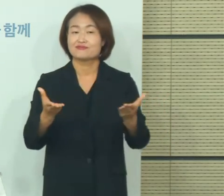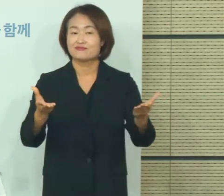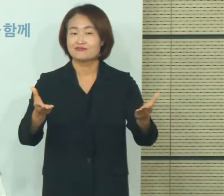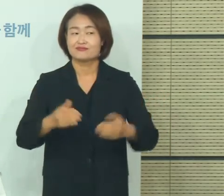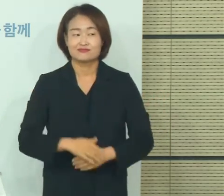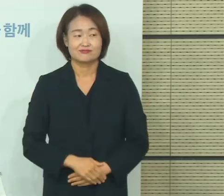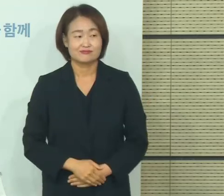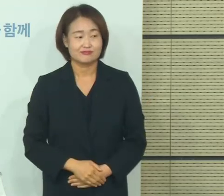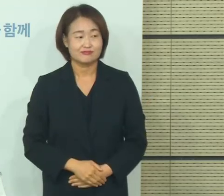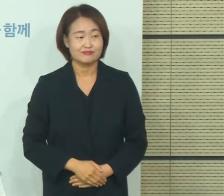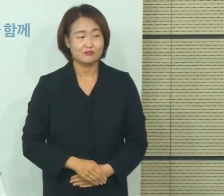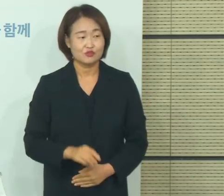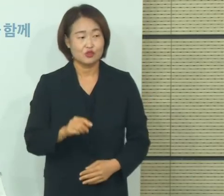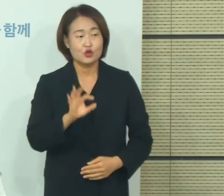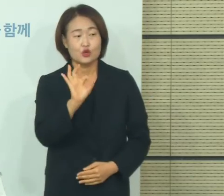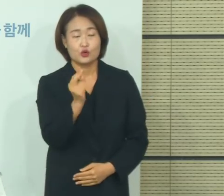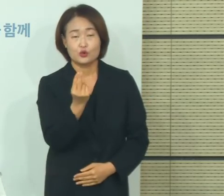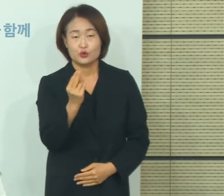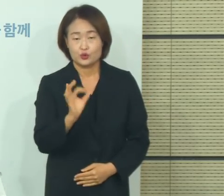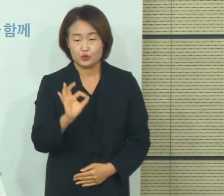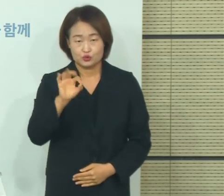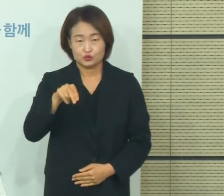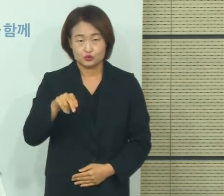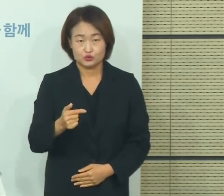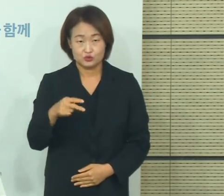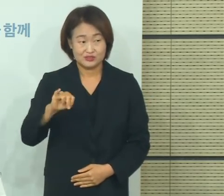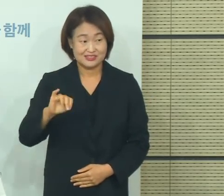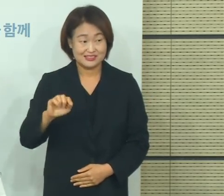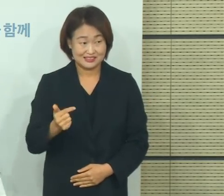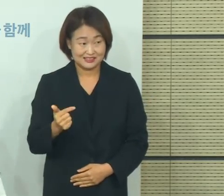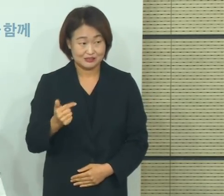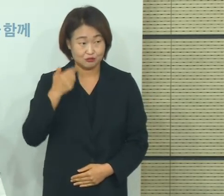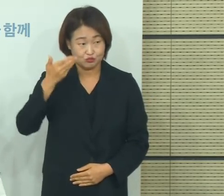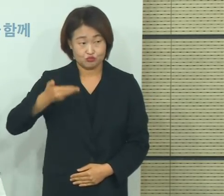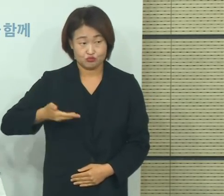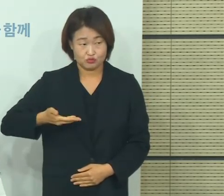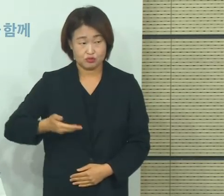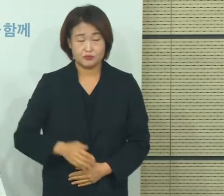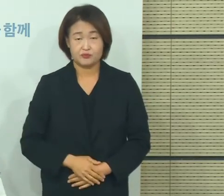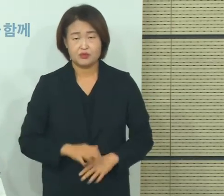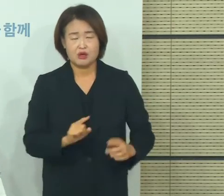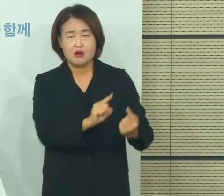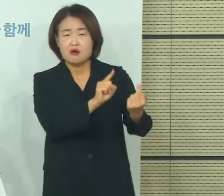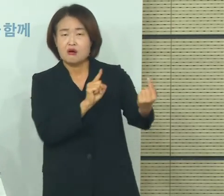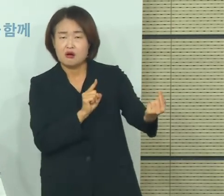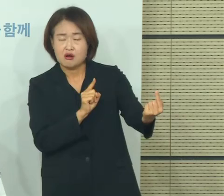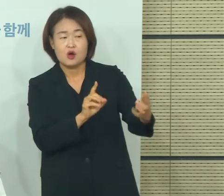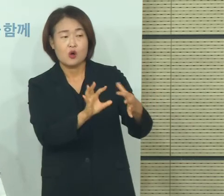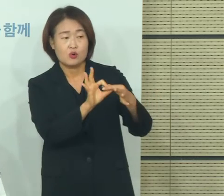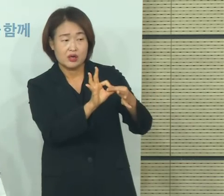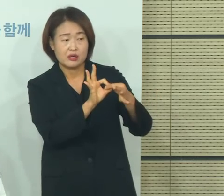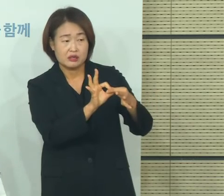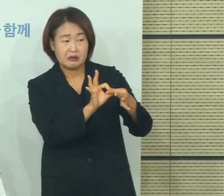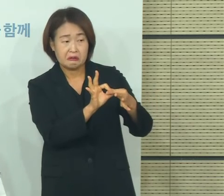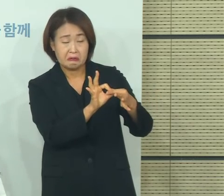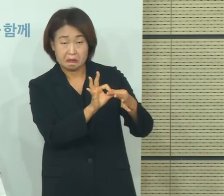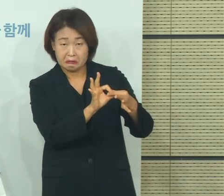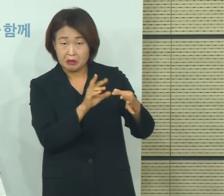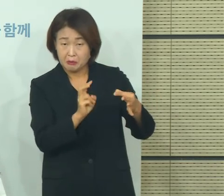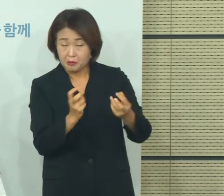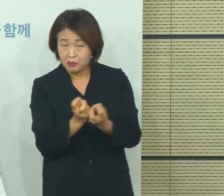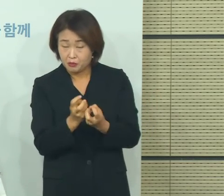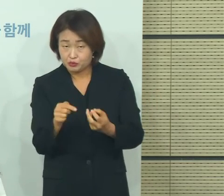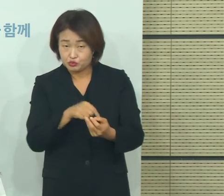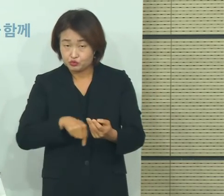브릿지경제 용윤신 기자님 질의입니다. 아까 브리핑 중에 거리 두기 관련해 제3의 방법이라는 언급이 있었는데